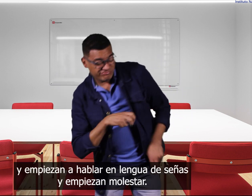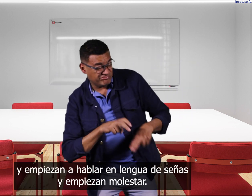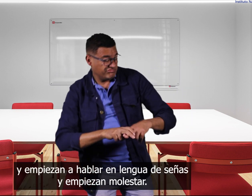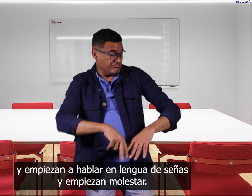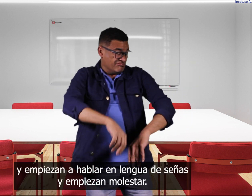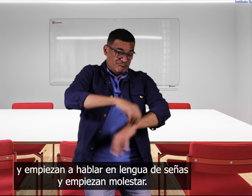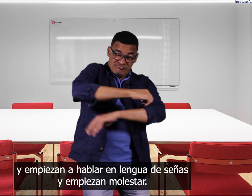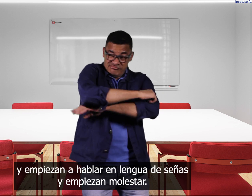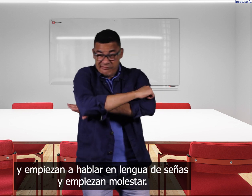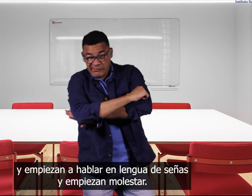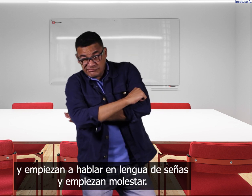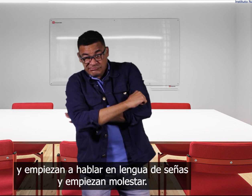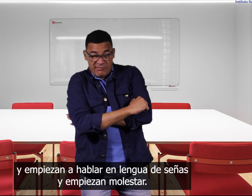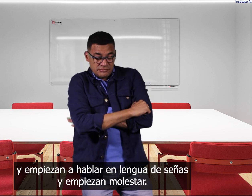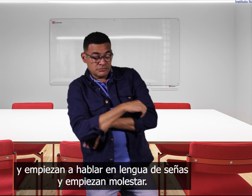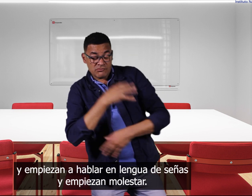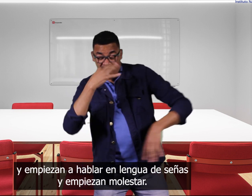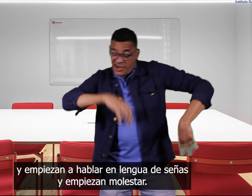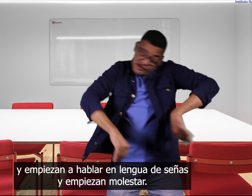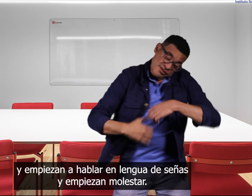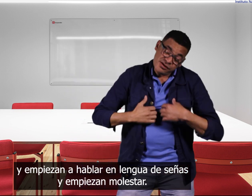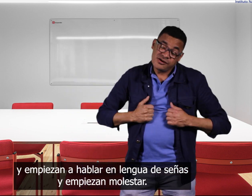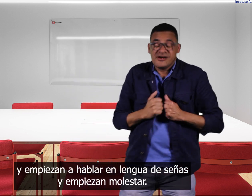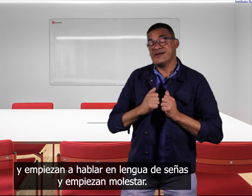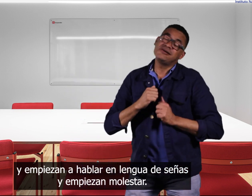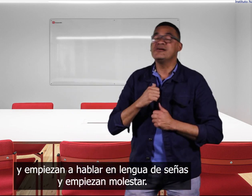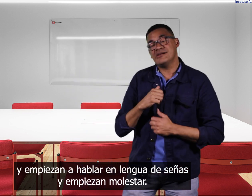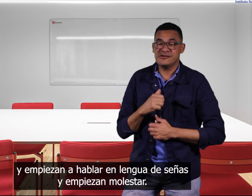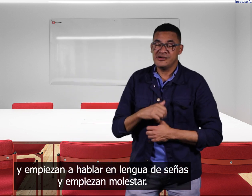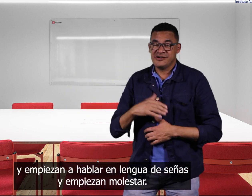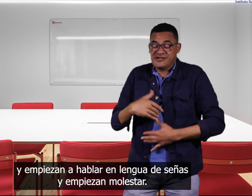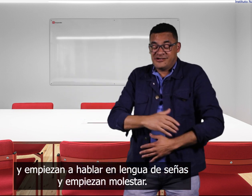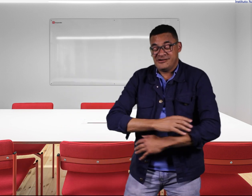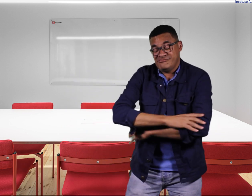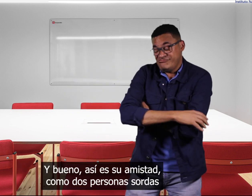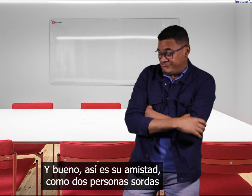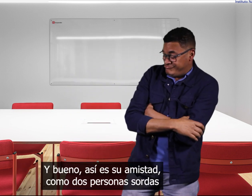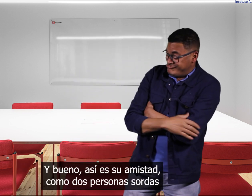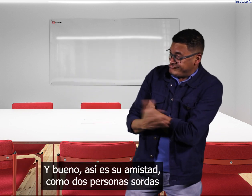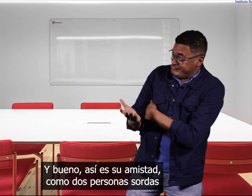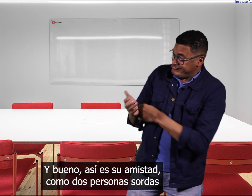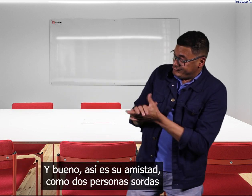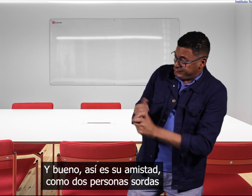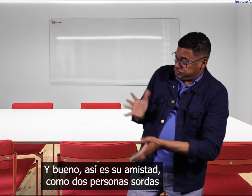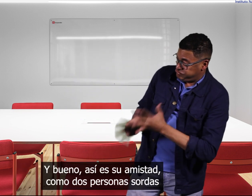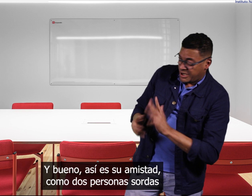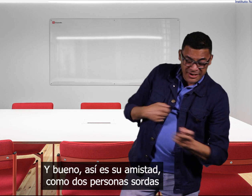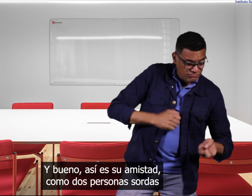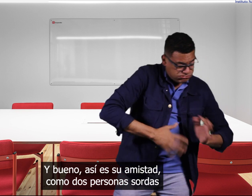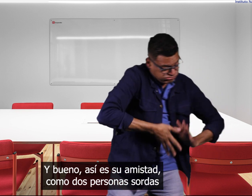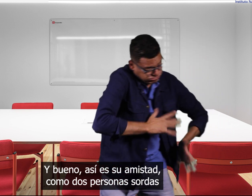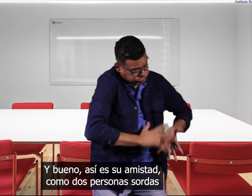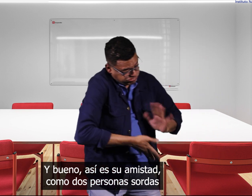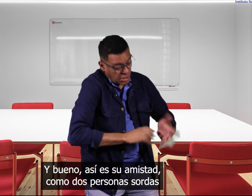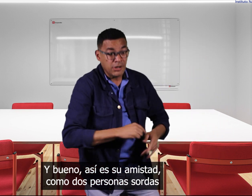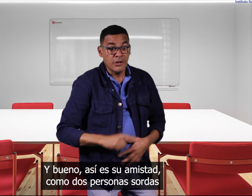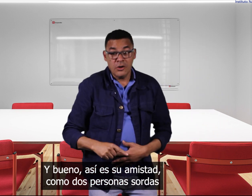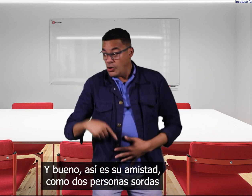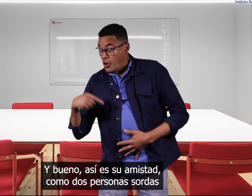empiezan a hablar en lengua de señas y empiezan a molestar y bueno así es su amistad como